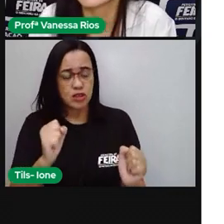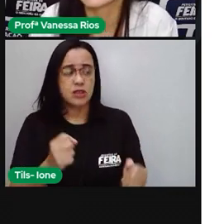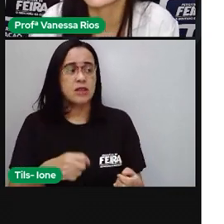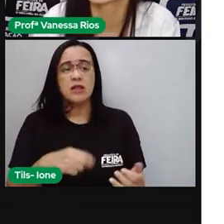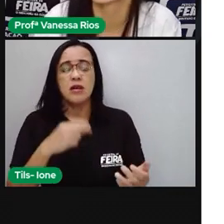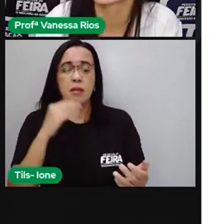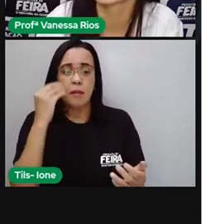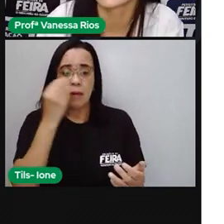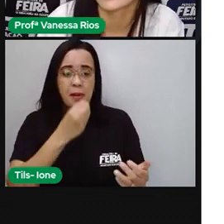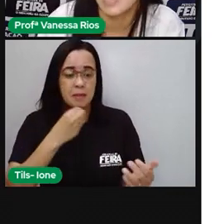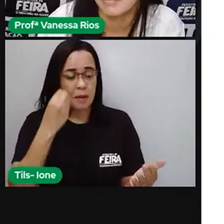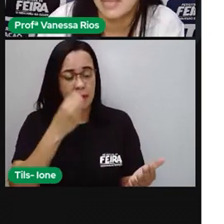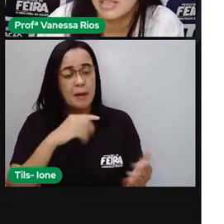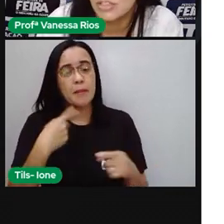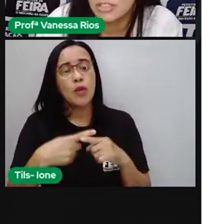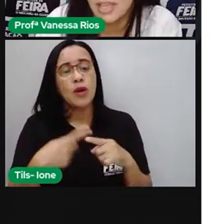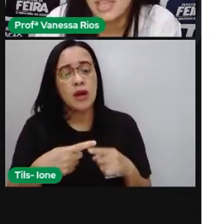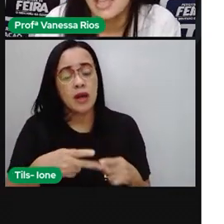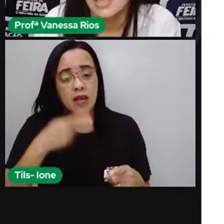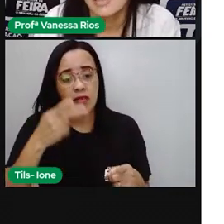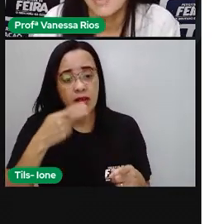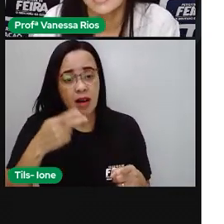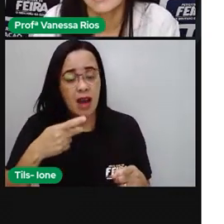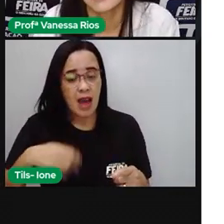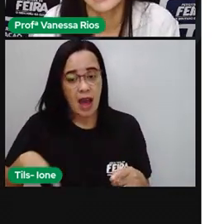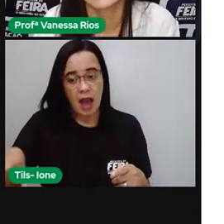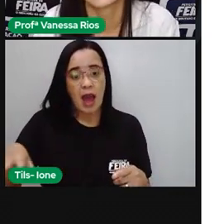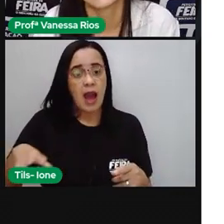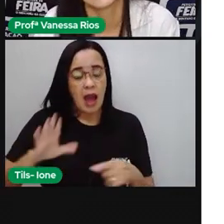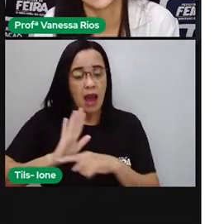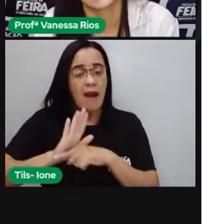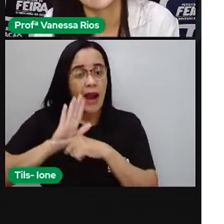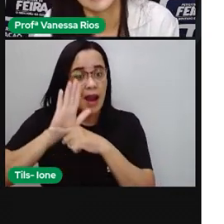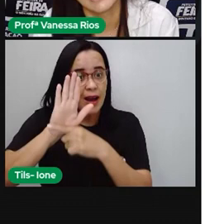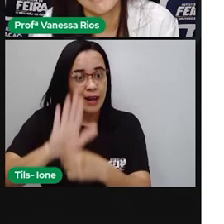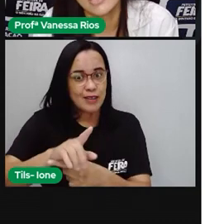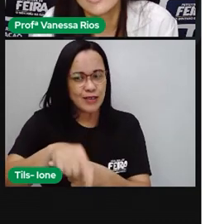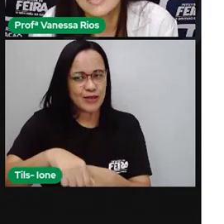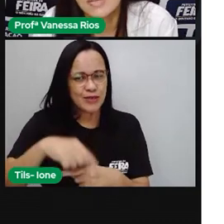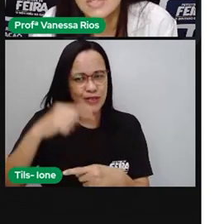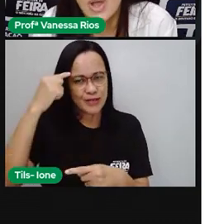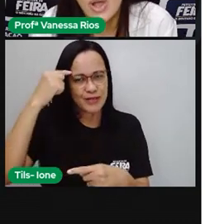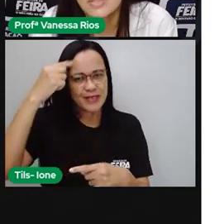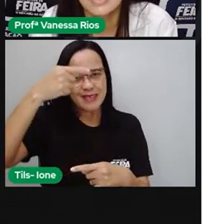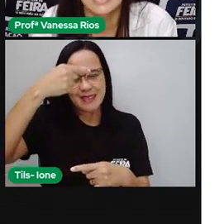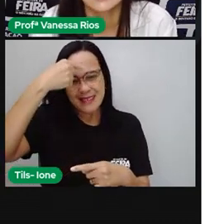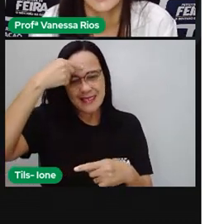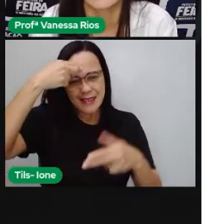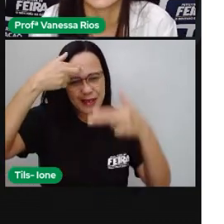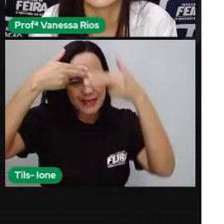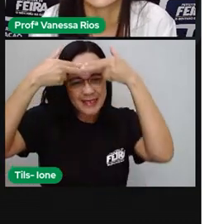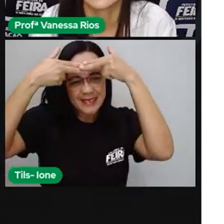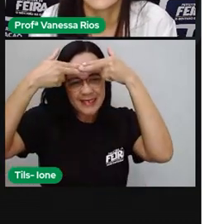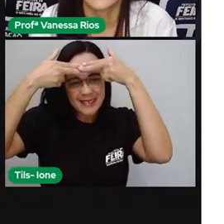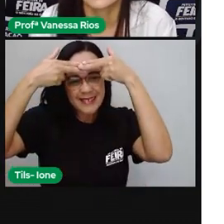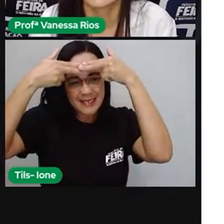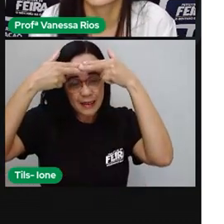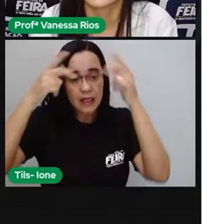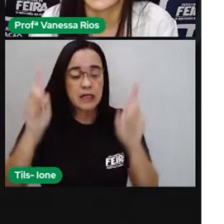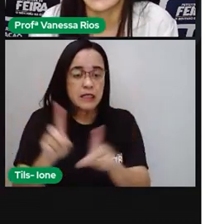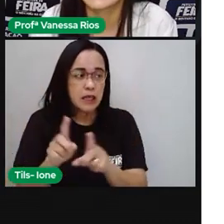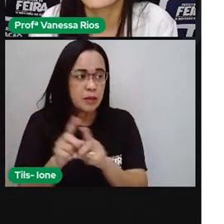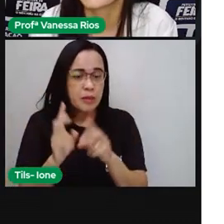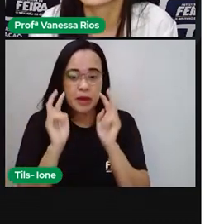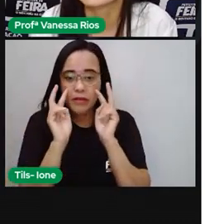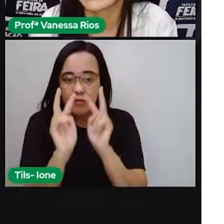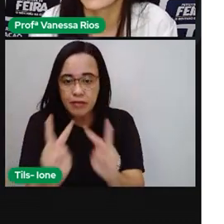permita ler silenciosamente, né? E fazer com que a leitura seja só através dos seus olhos, e da sua mente, mas um